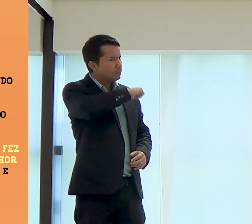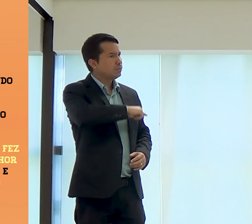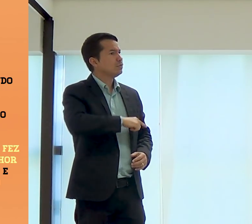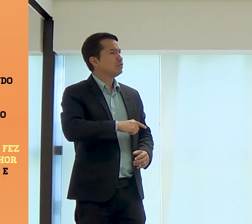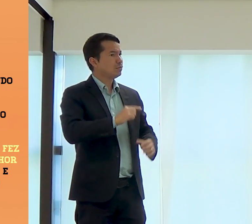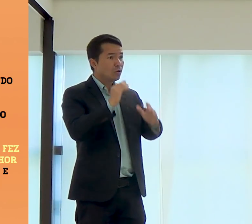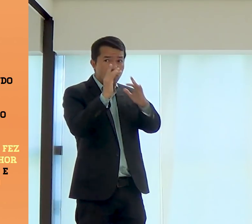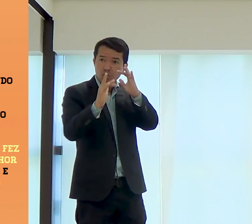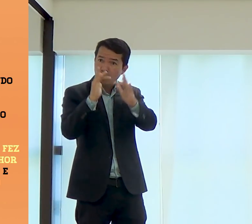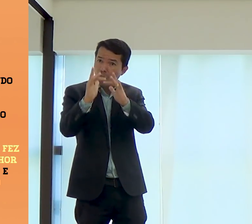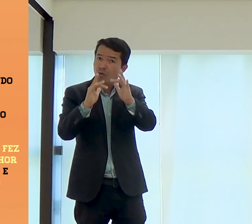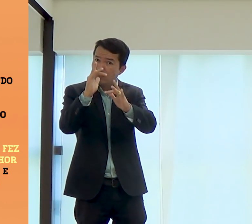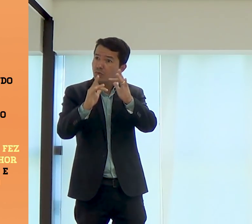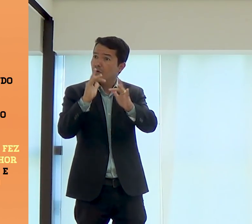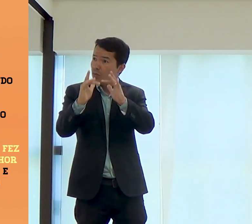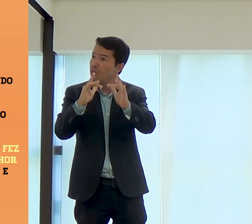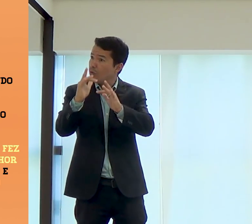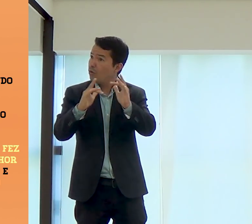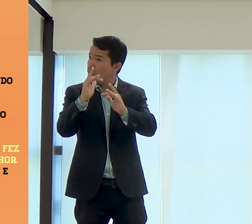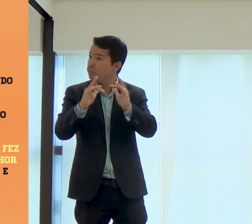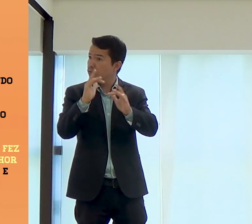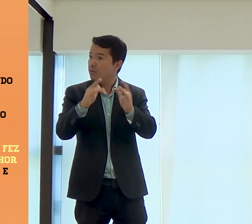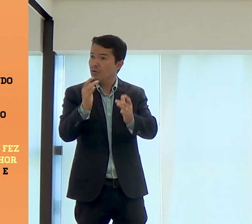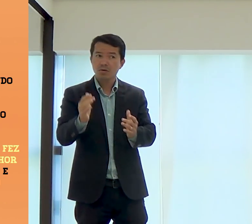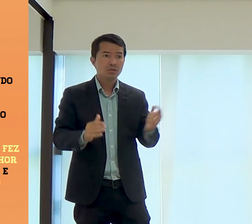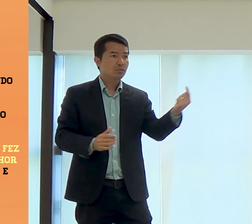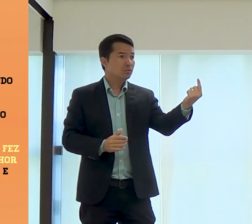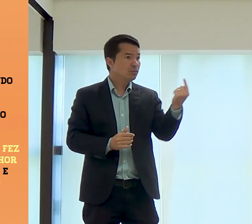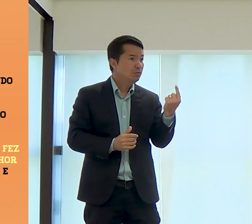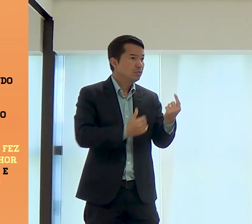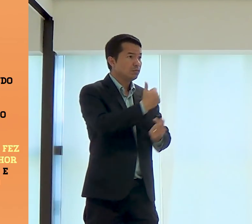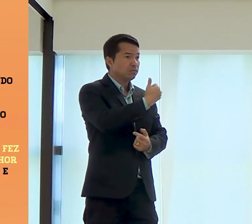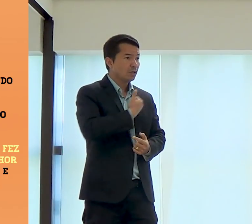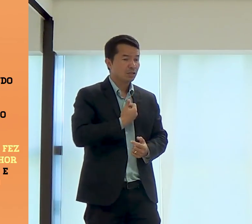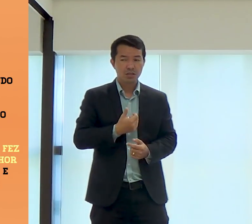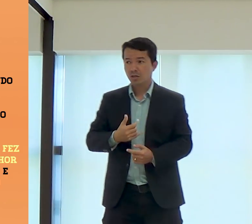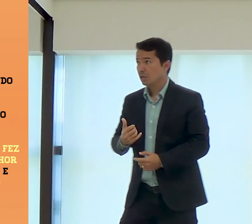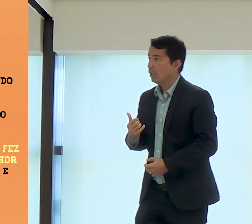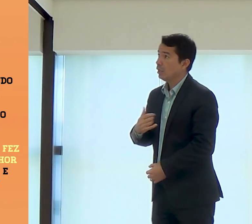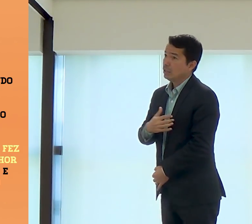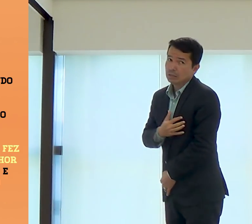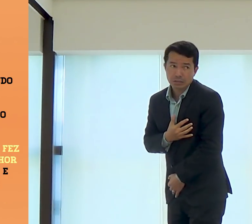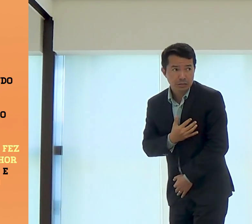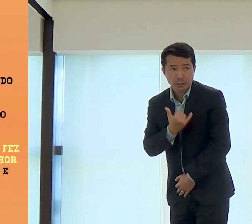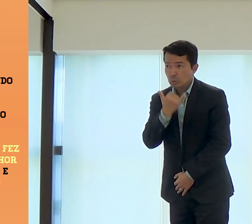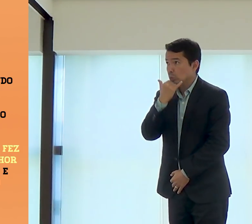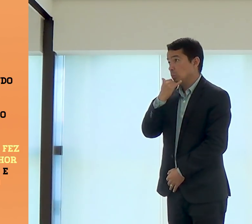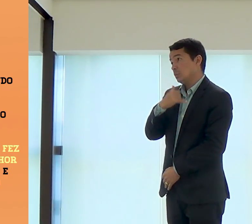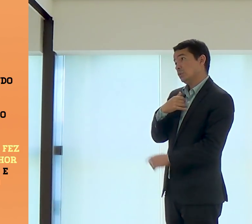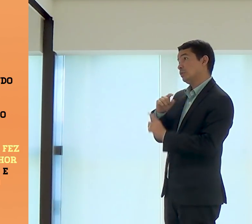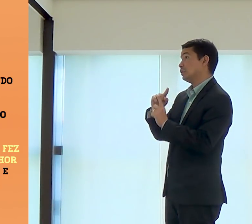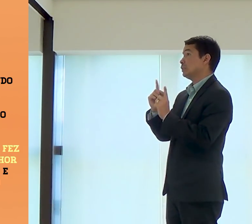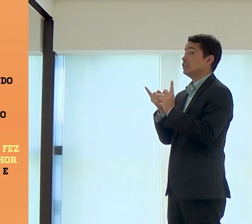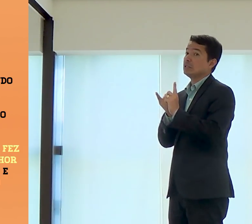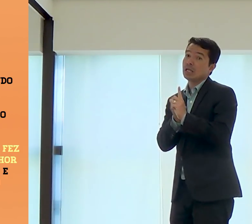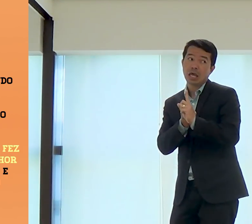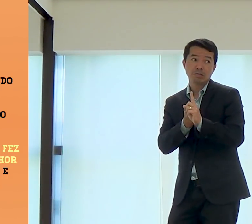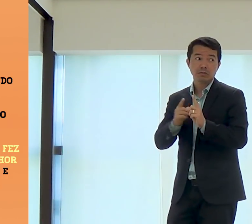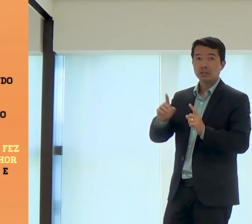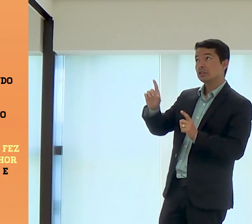confirmado com isso. Imagina a situação, eles eram noivos. E daí, Maria chega e fala assim, então, José, eu estou